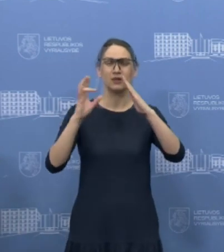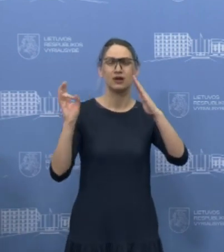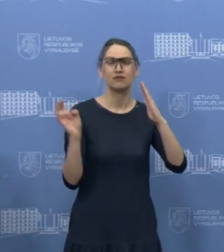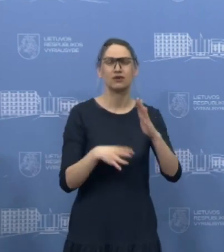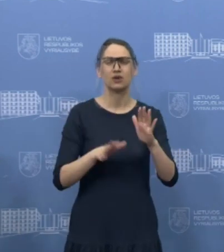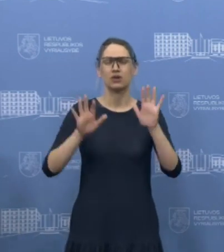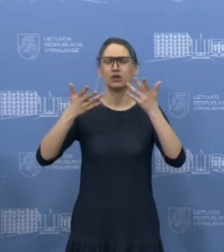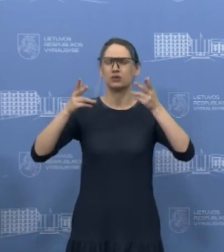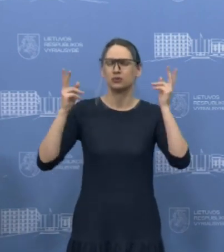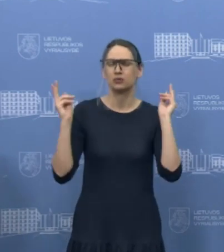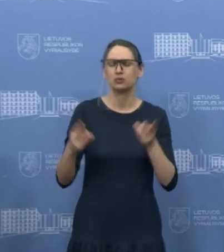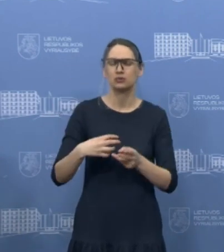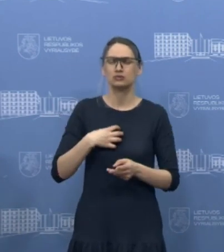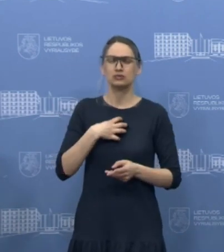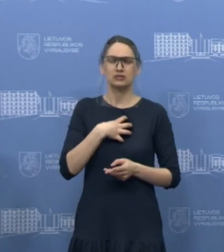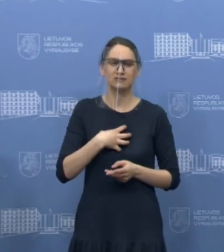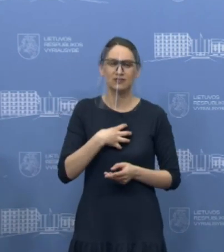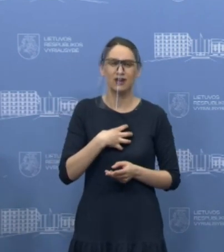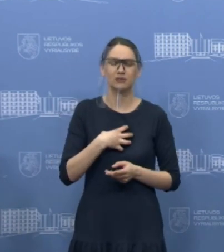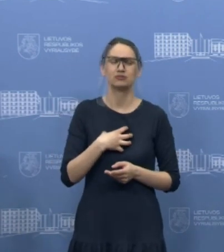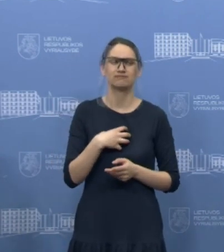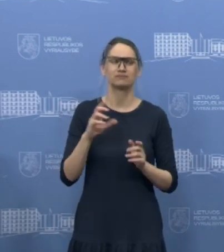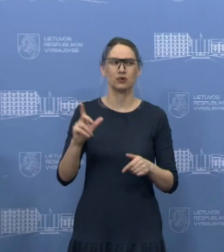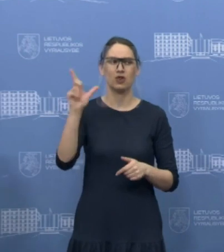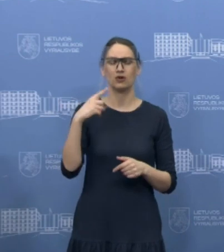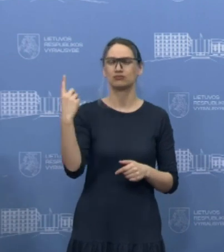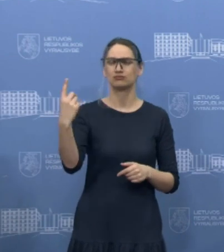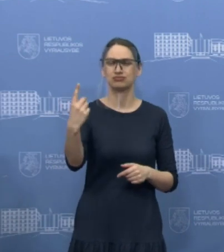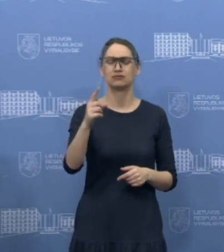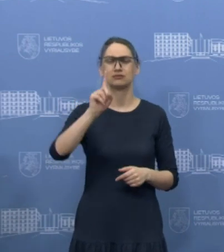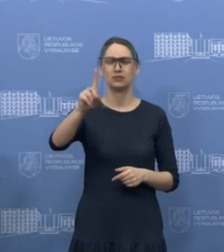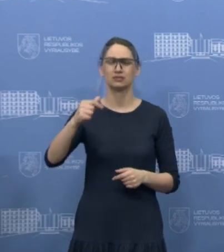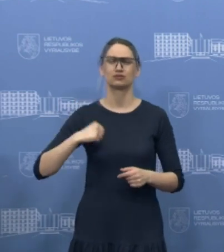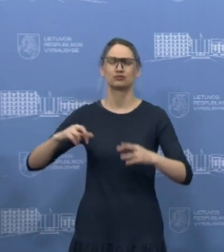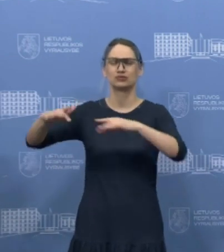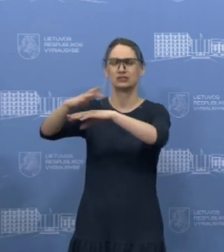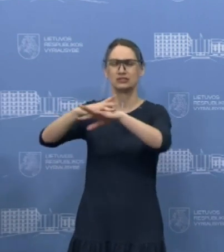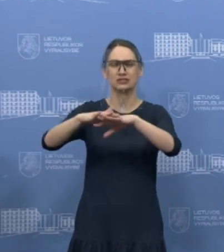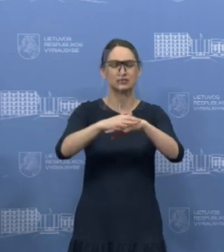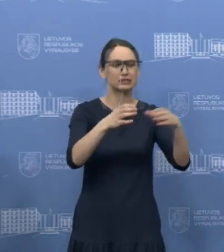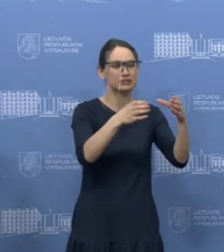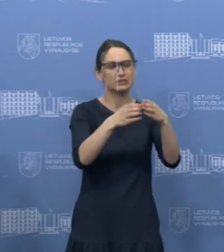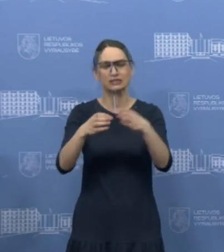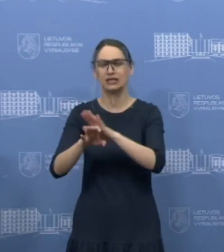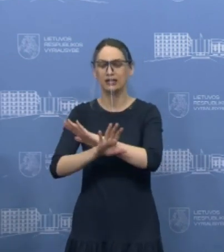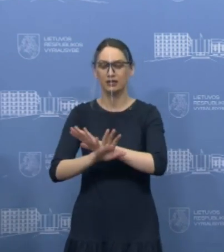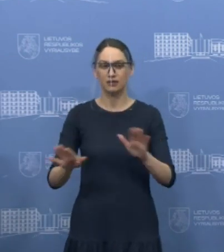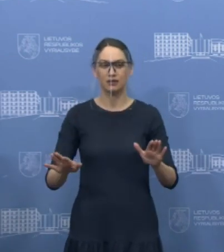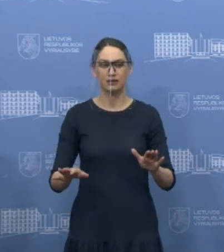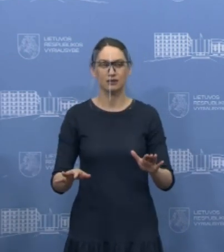jau reikia vienai par kitaip išeiti į lauką, tai nesibūriuokite pulkais, būreis, o